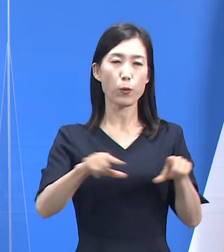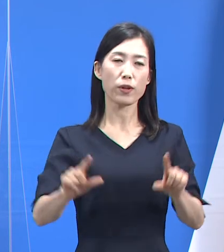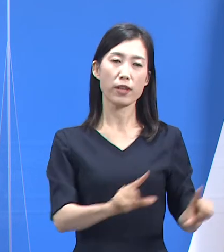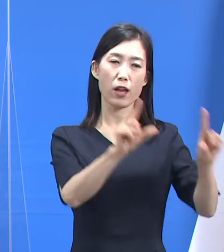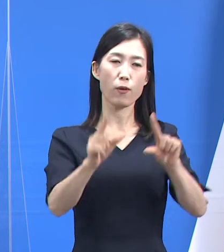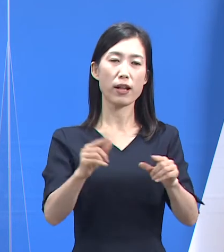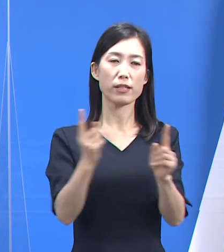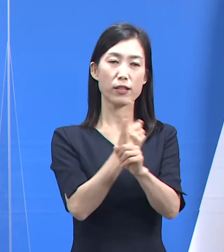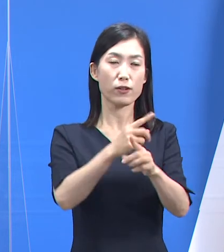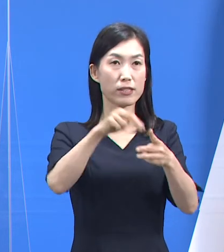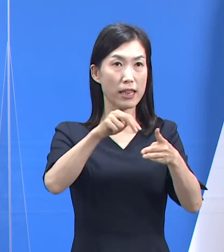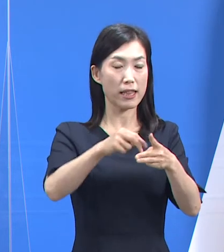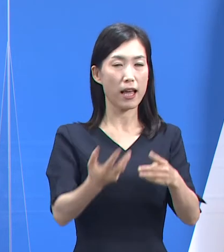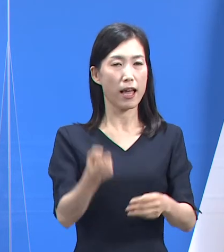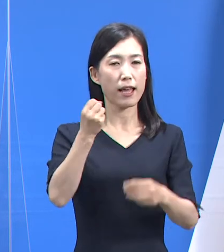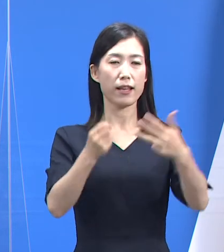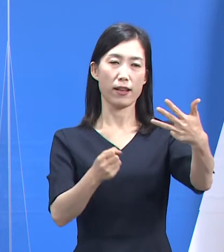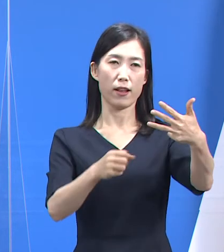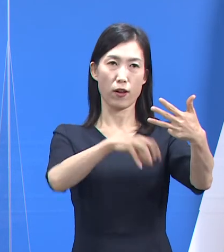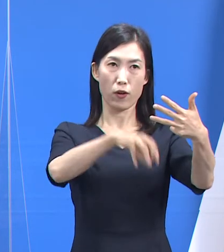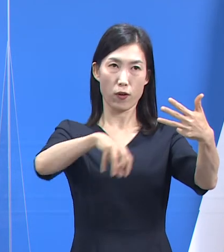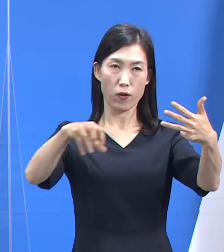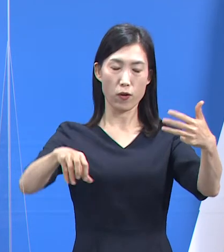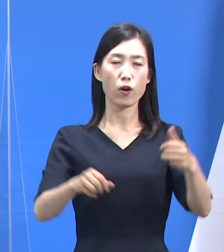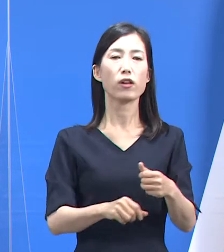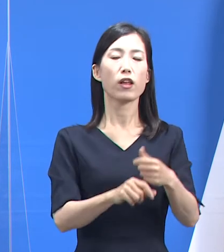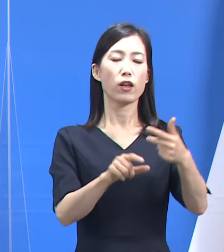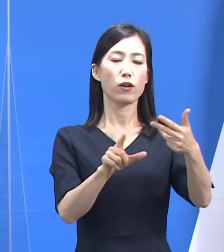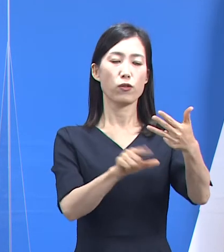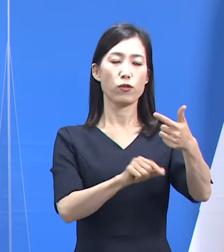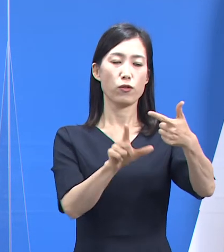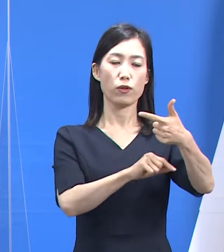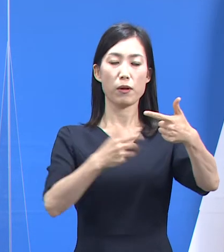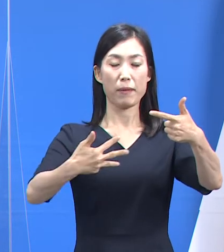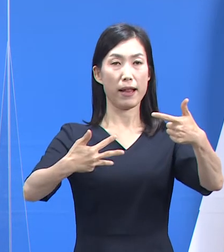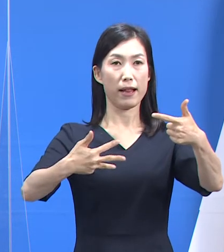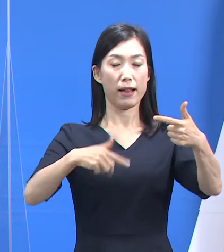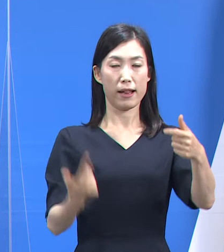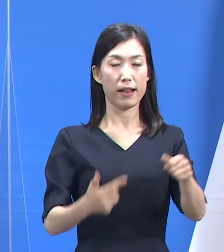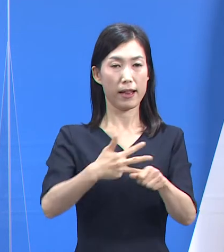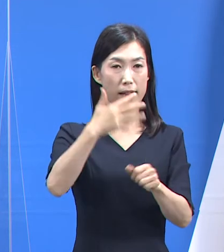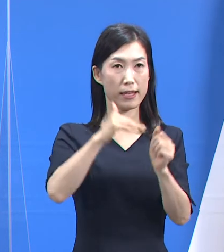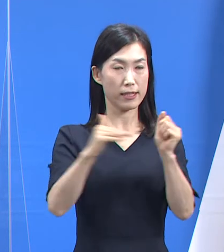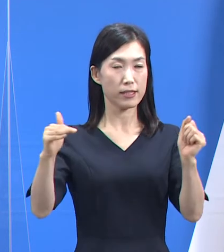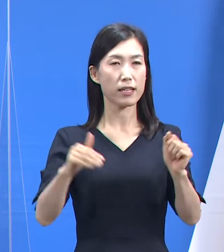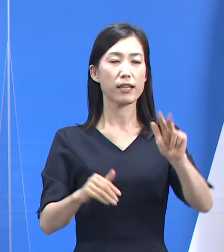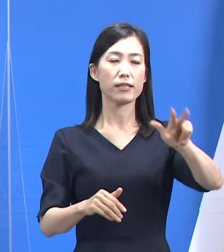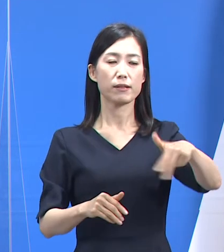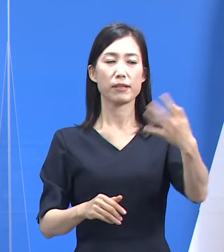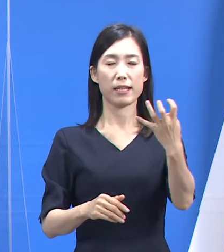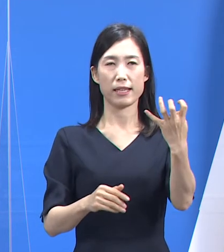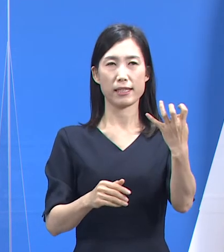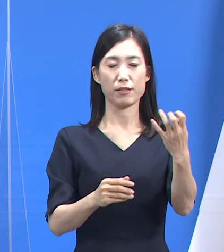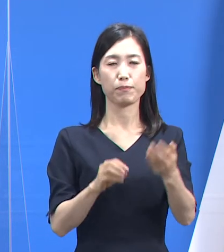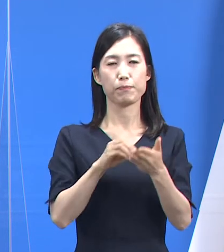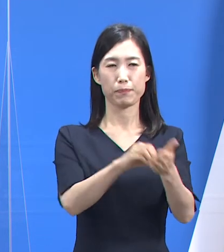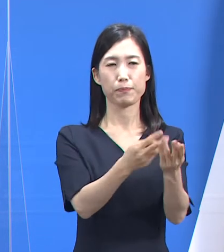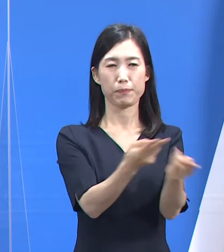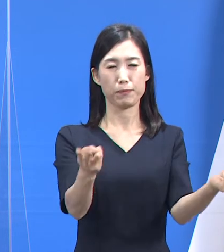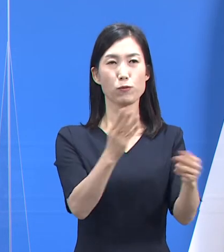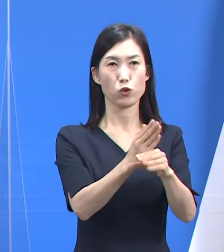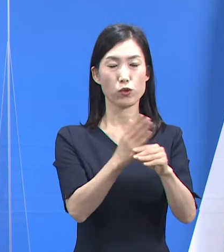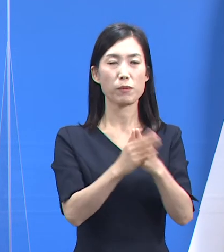생활치료센터에는 6월 14일 18시 기준 740명이 입소해 현재 가동률은